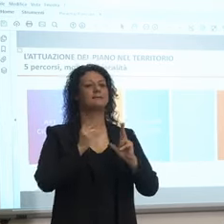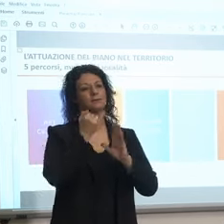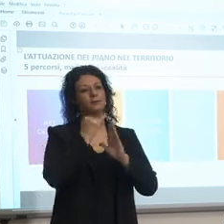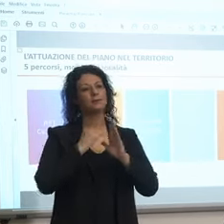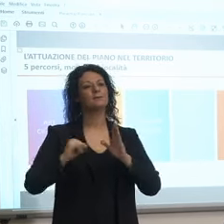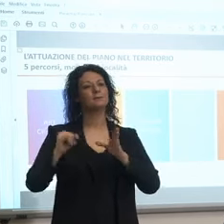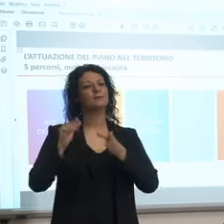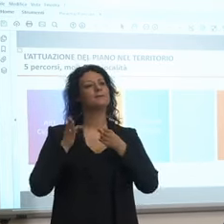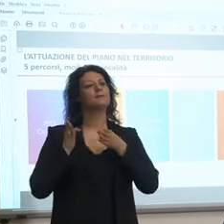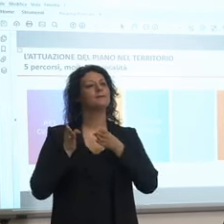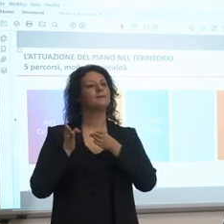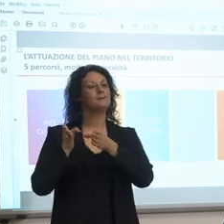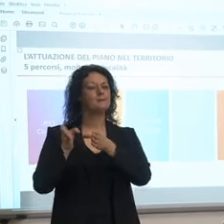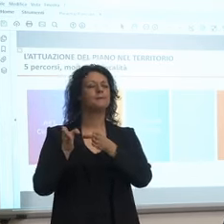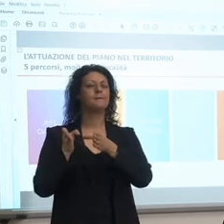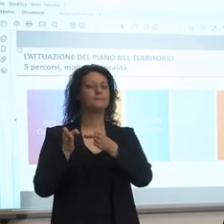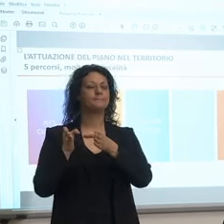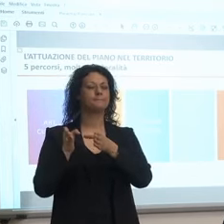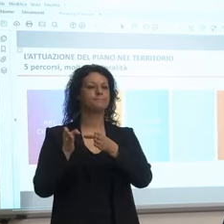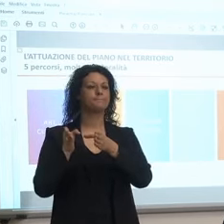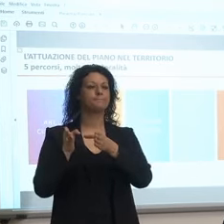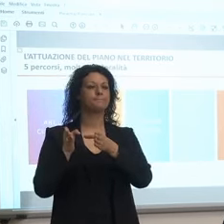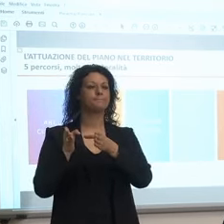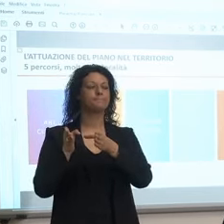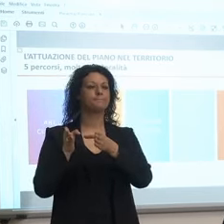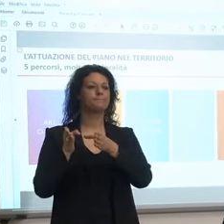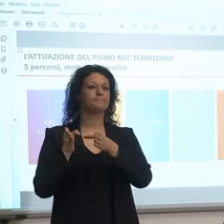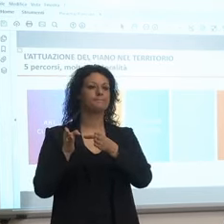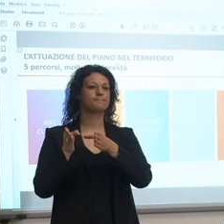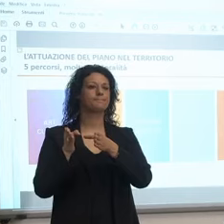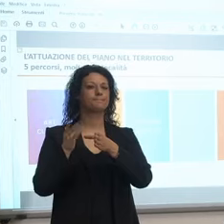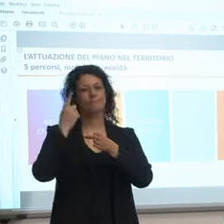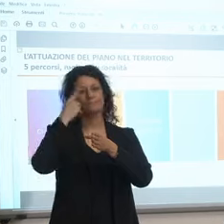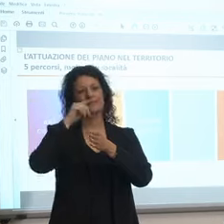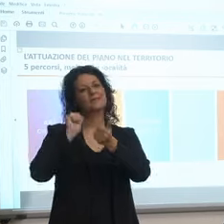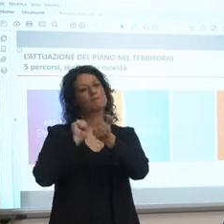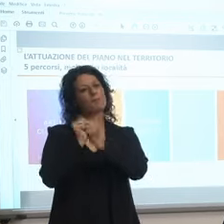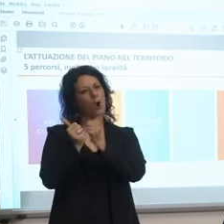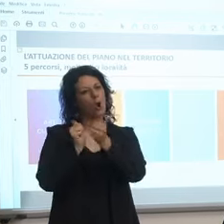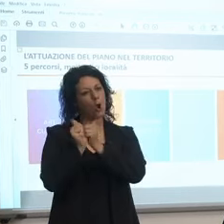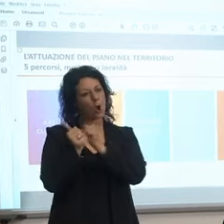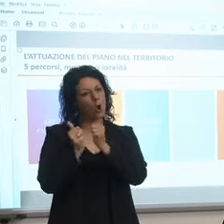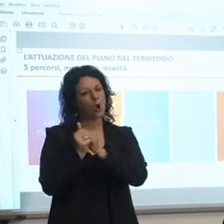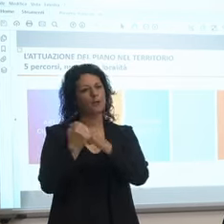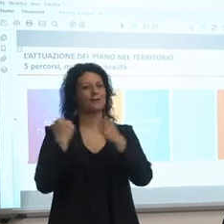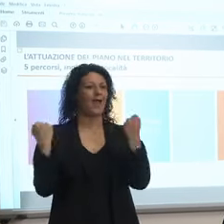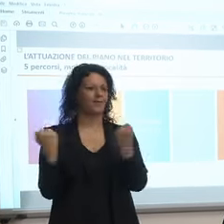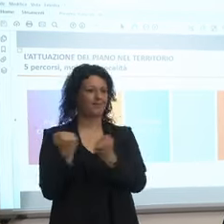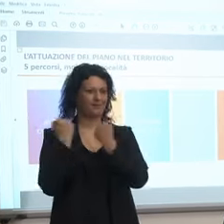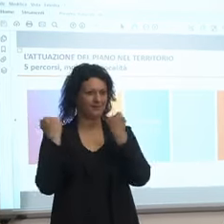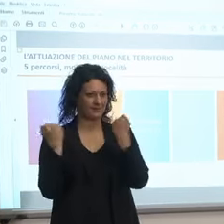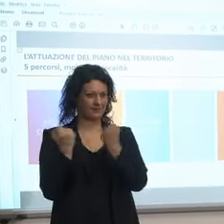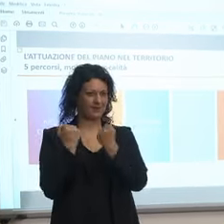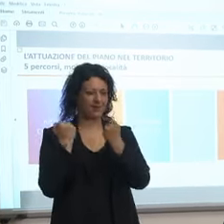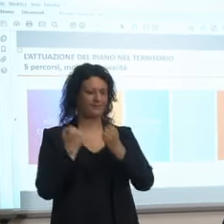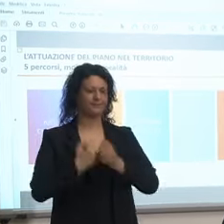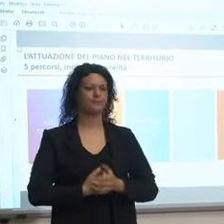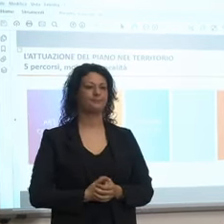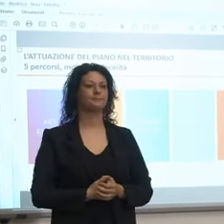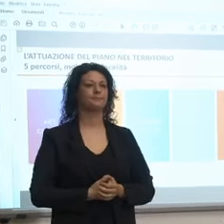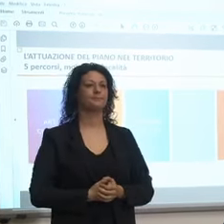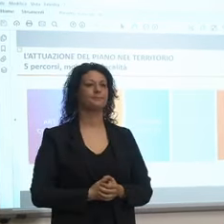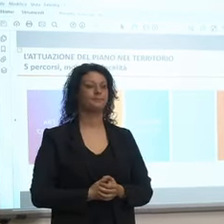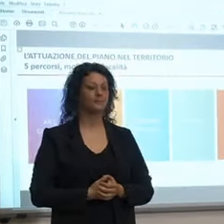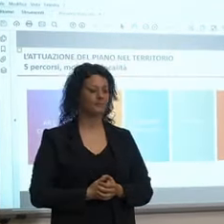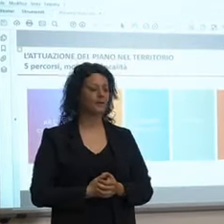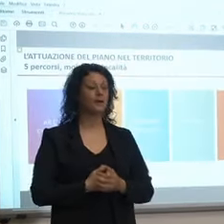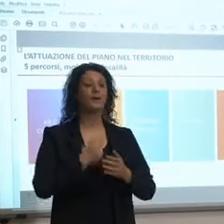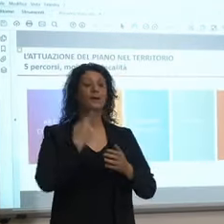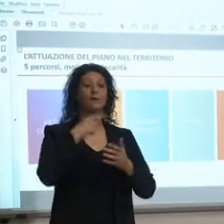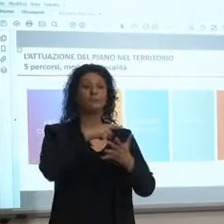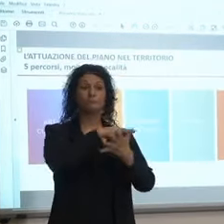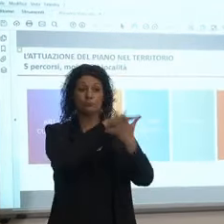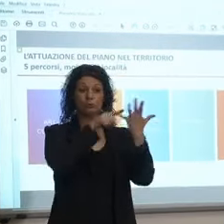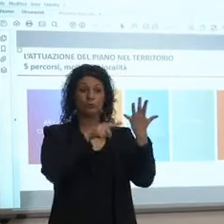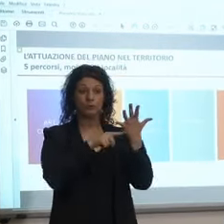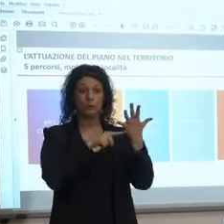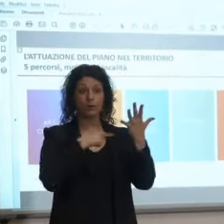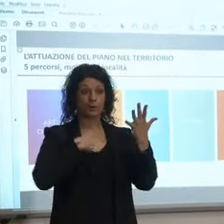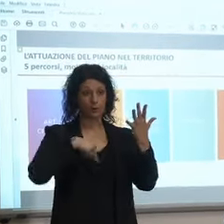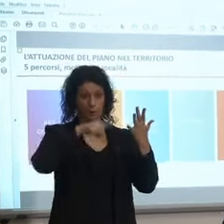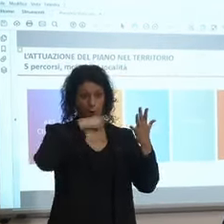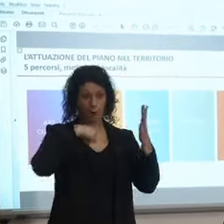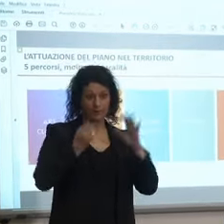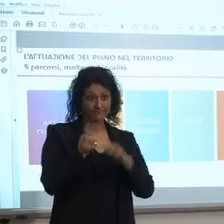sarebbero in sostanza gli sports le attività insomma dinamiche questi qua non è che ce li siamo inventati noi